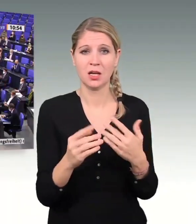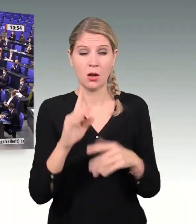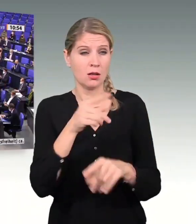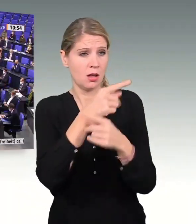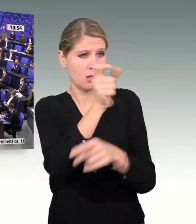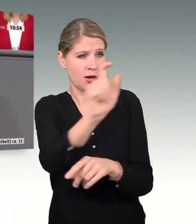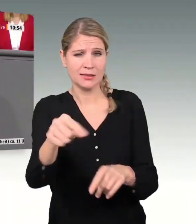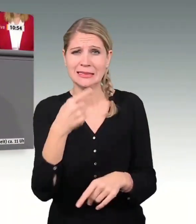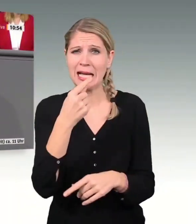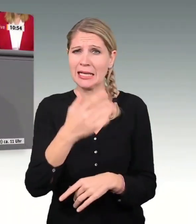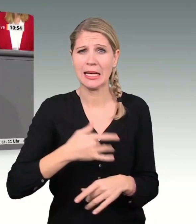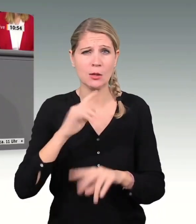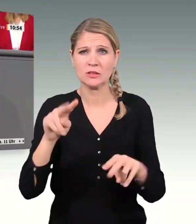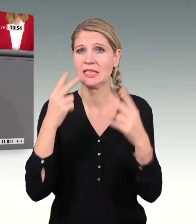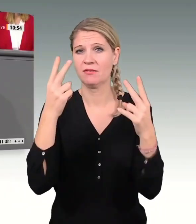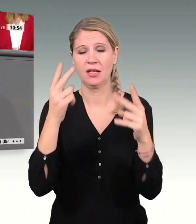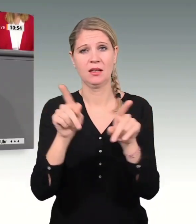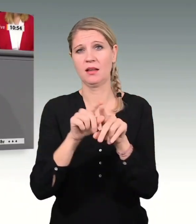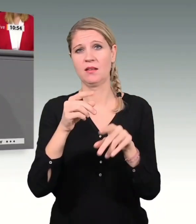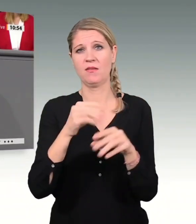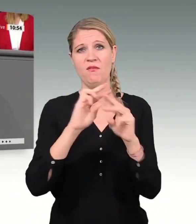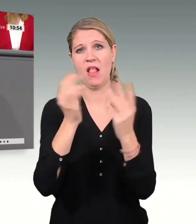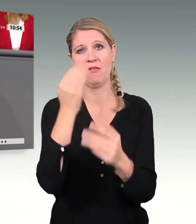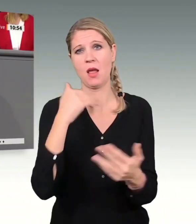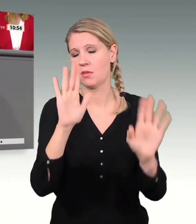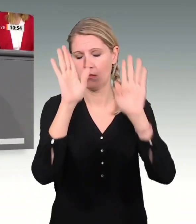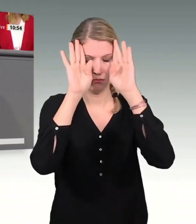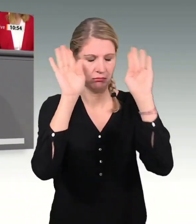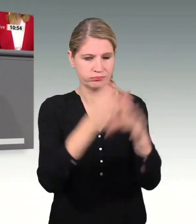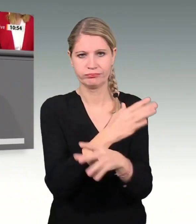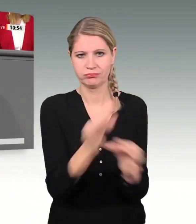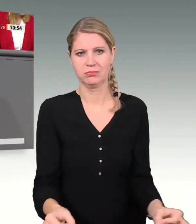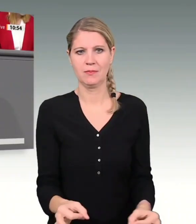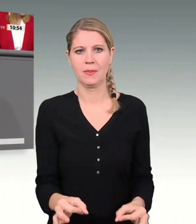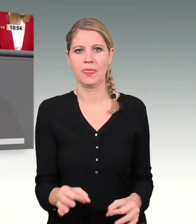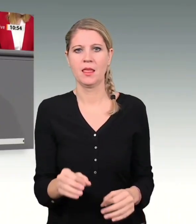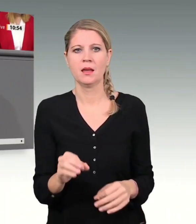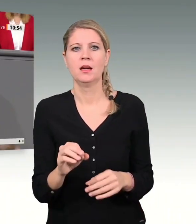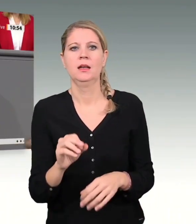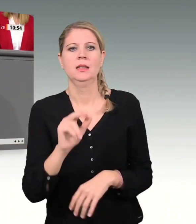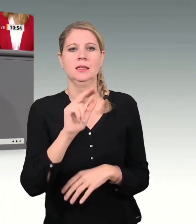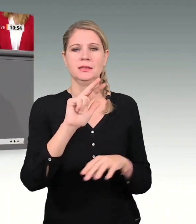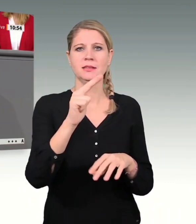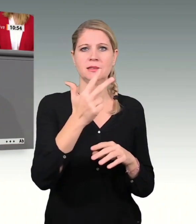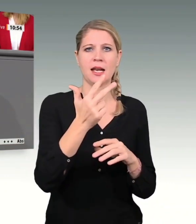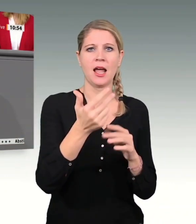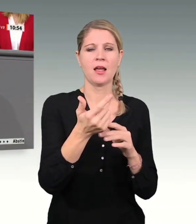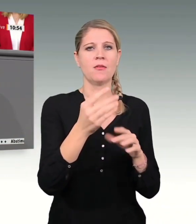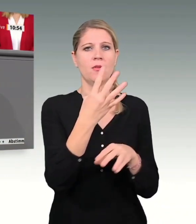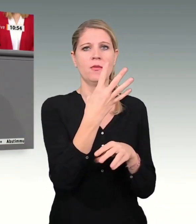Drei von vier Menschen in der Welt leben in Ländern, in denen die Religionsfreiheit eingeschränkt wird oder völlig in Frage gestellt wird.